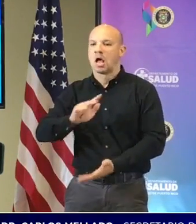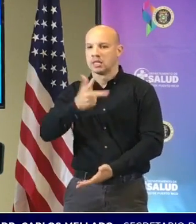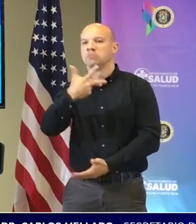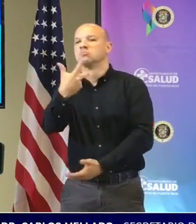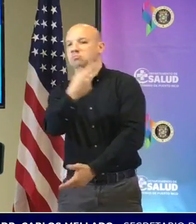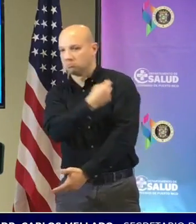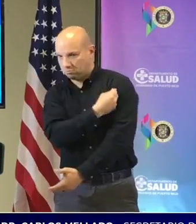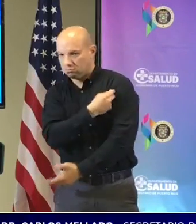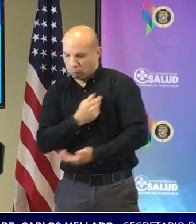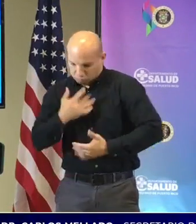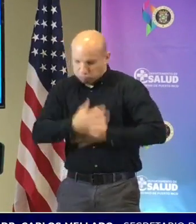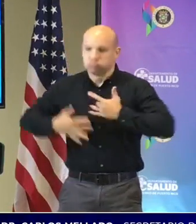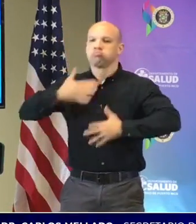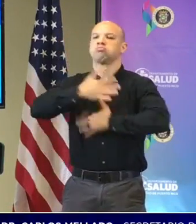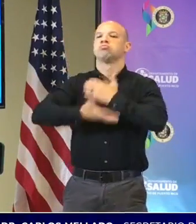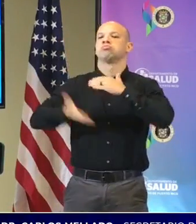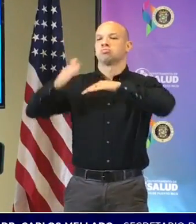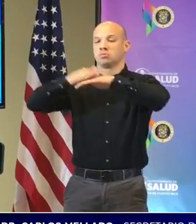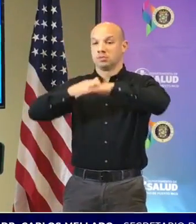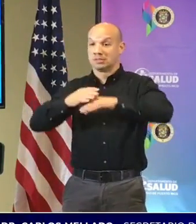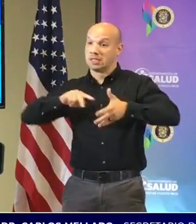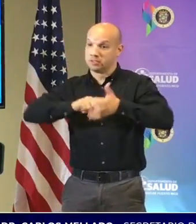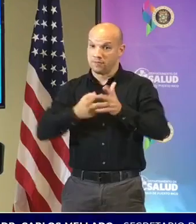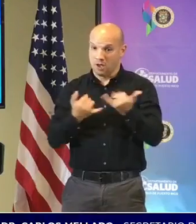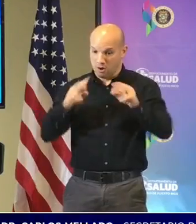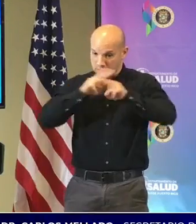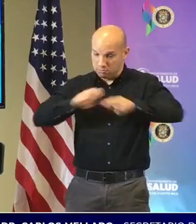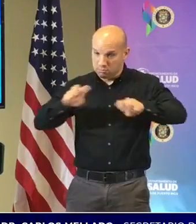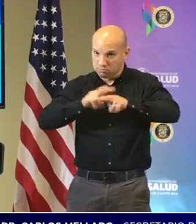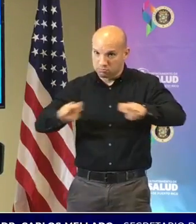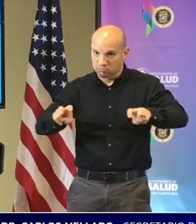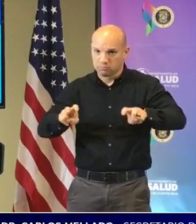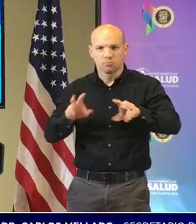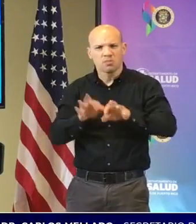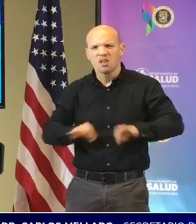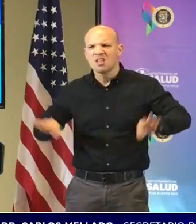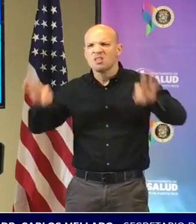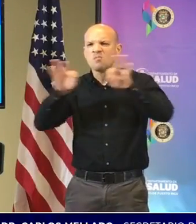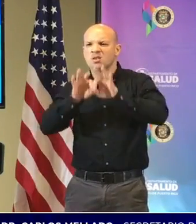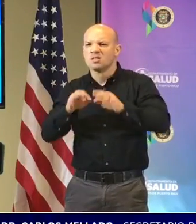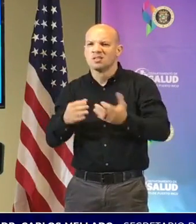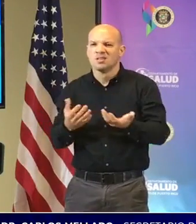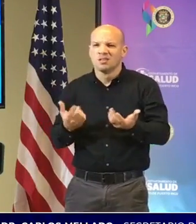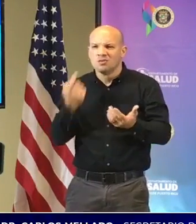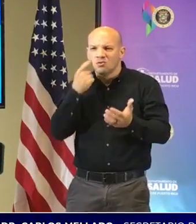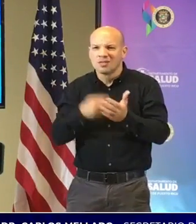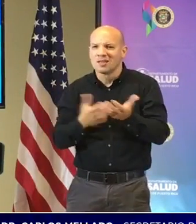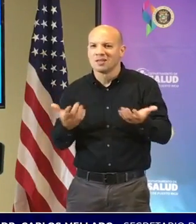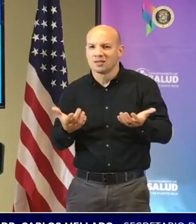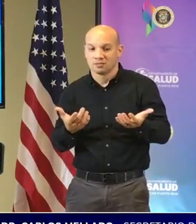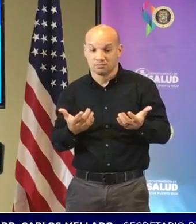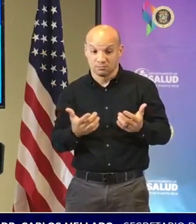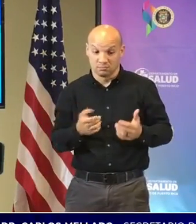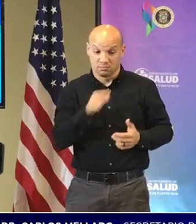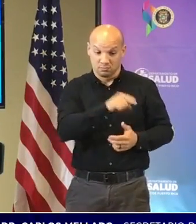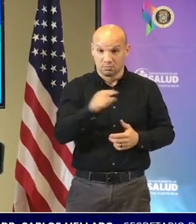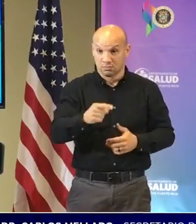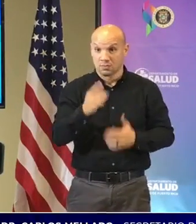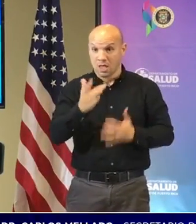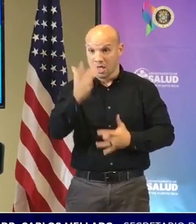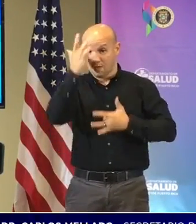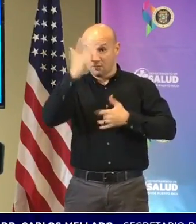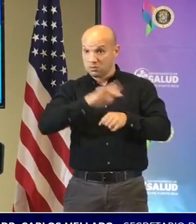análisis de investigación y ciertamente lo importante siempre es ver la severidad de los pacientes y eso es lo que nosotros estamos